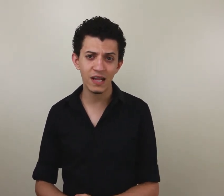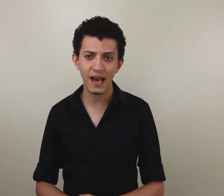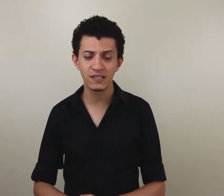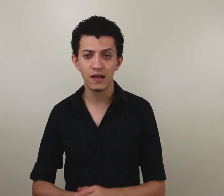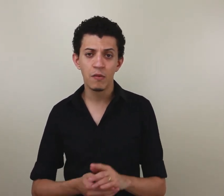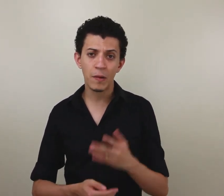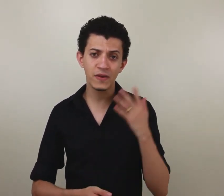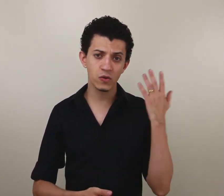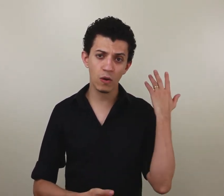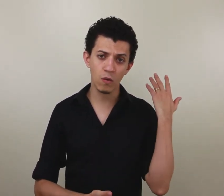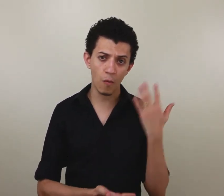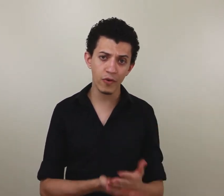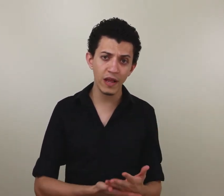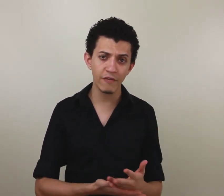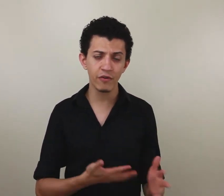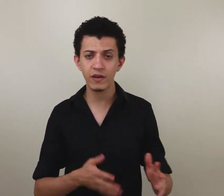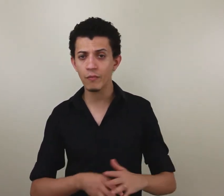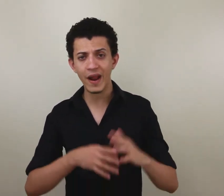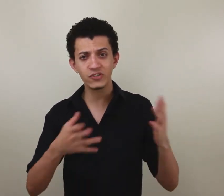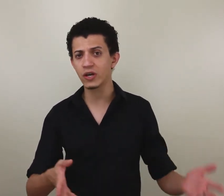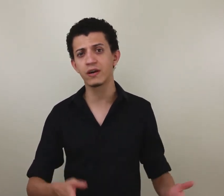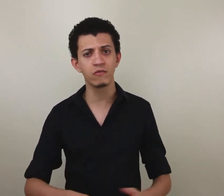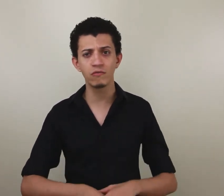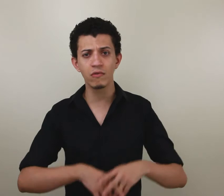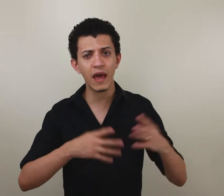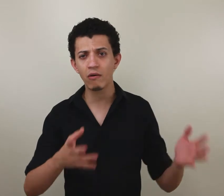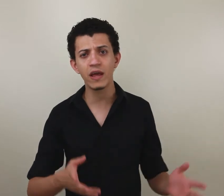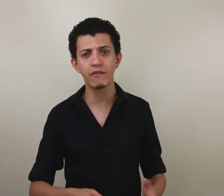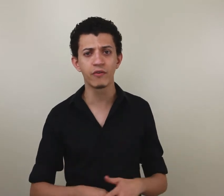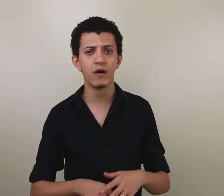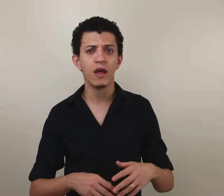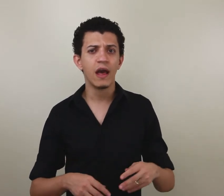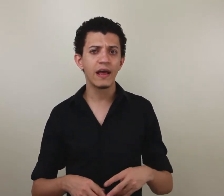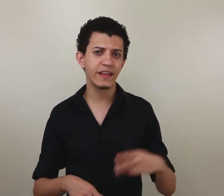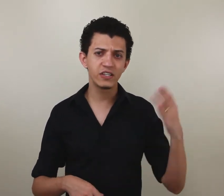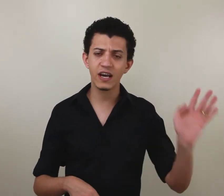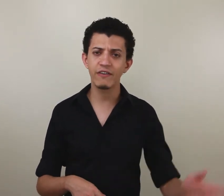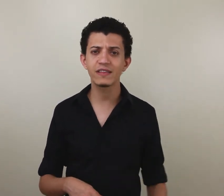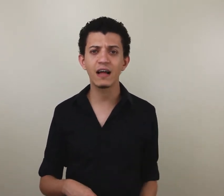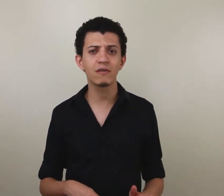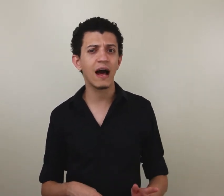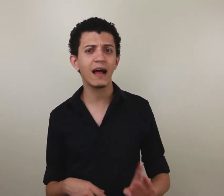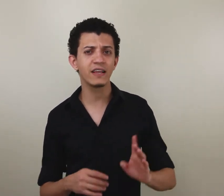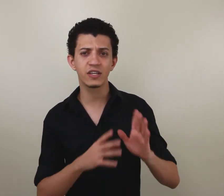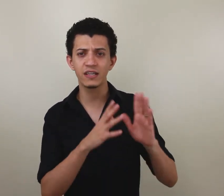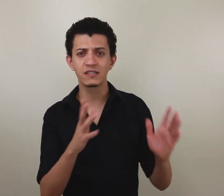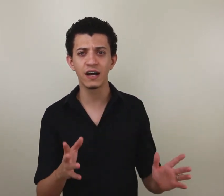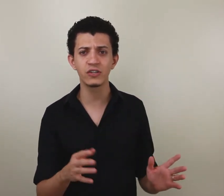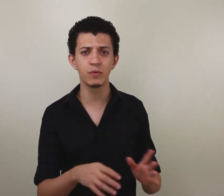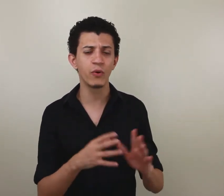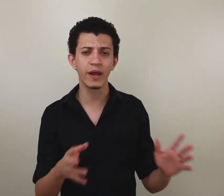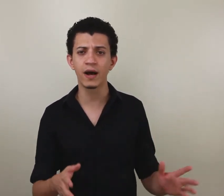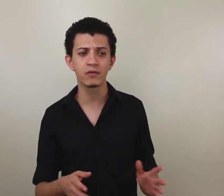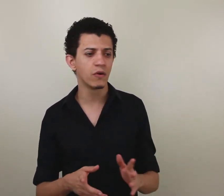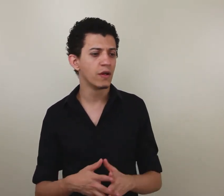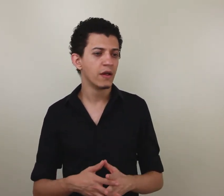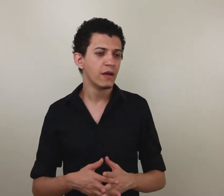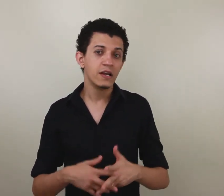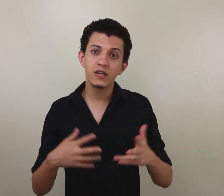sinais? Porque a pessoa compra o livro e não pratica, não lê o livro, deixa engavetado lá, deixa na estante, empoeirando. Gente,